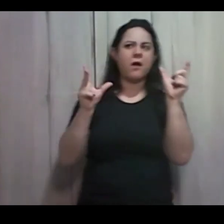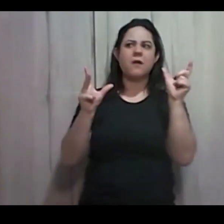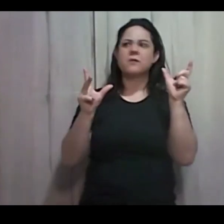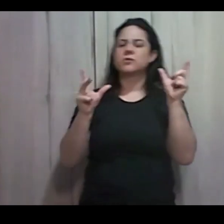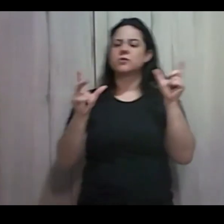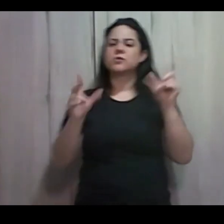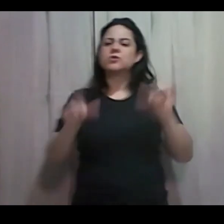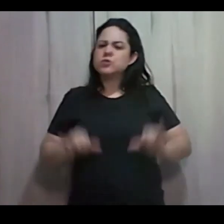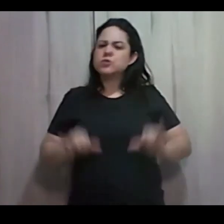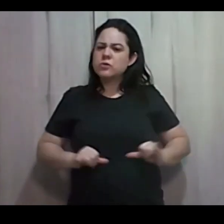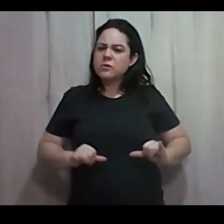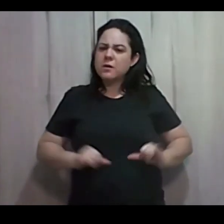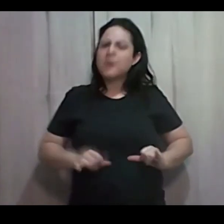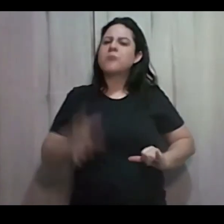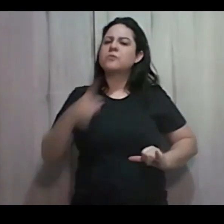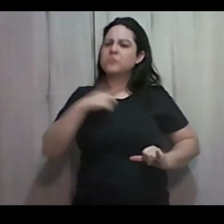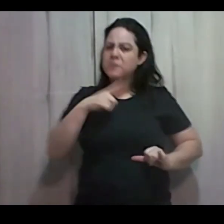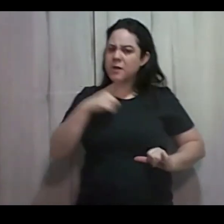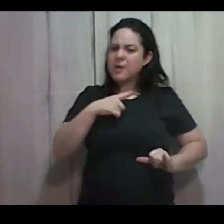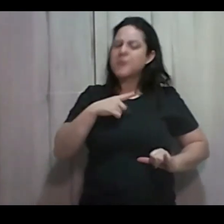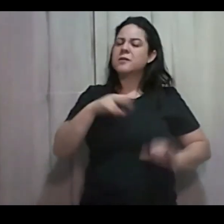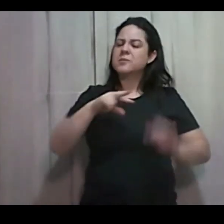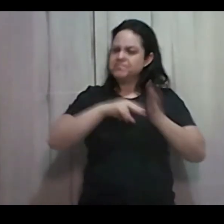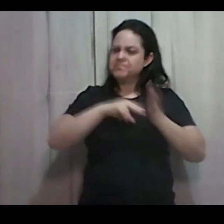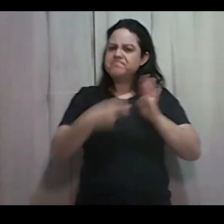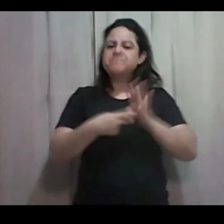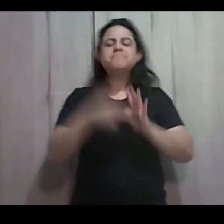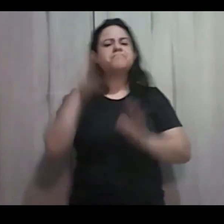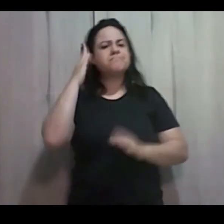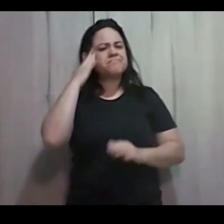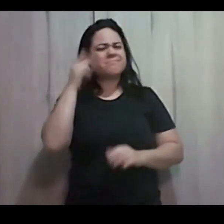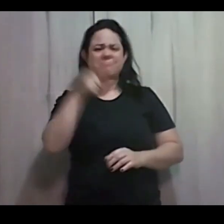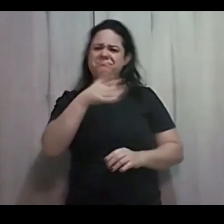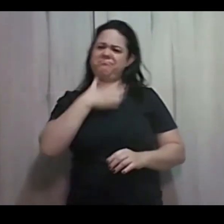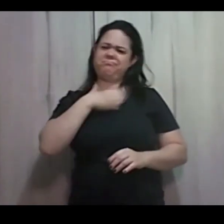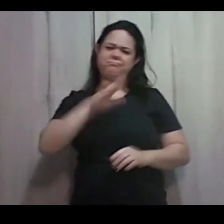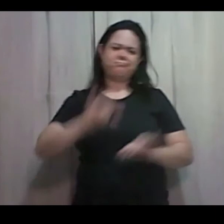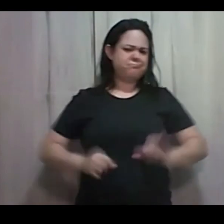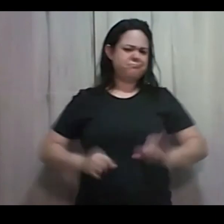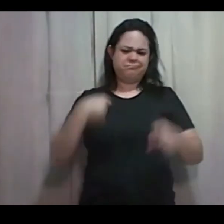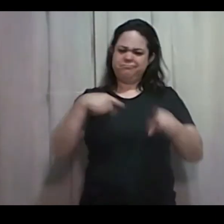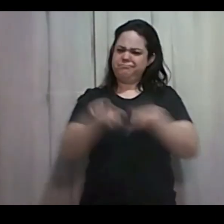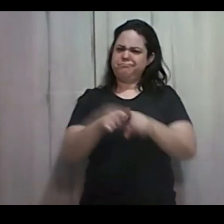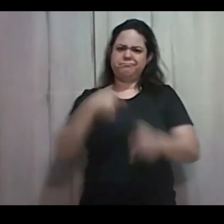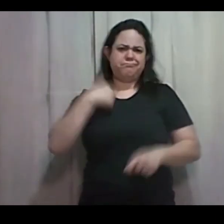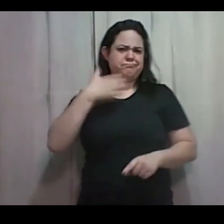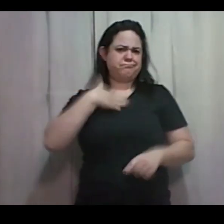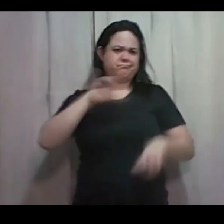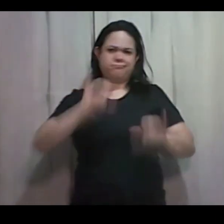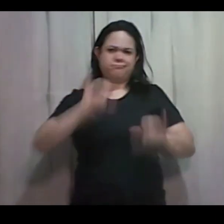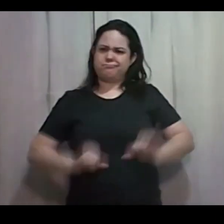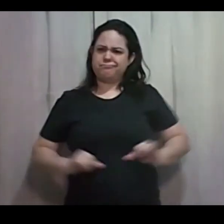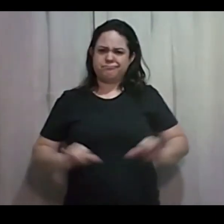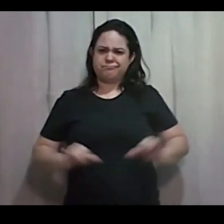função Na nossa vida Eu sei que você não gosta De sofrer Eu não gosto de sofrer Você gosta de sofrer, Daniel?